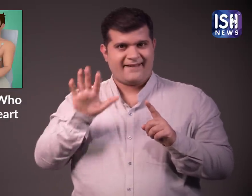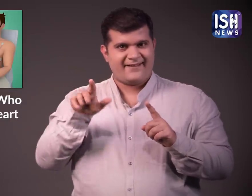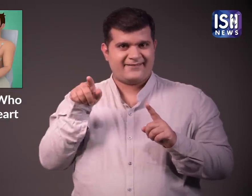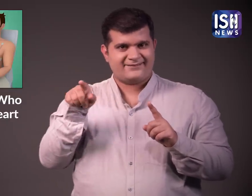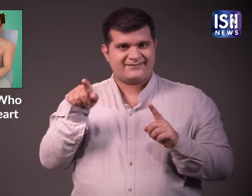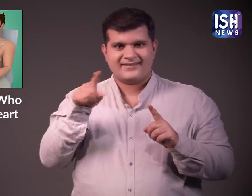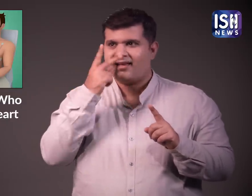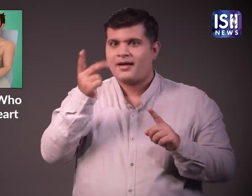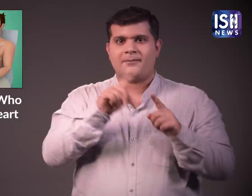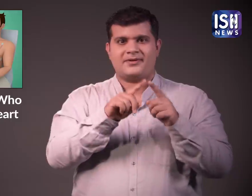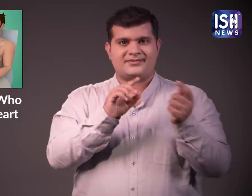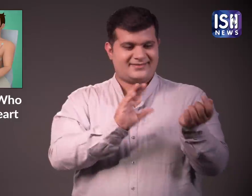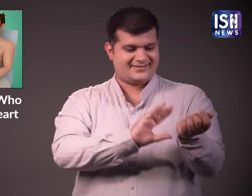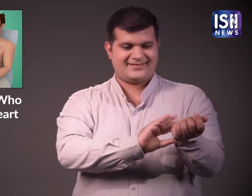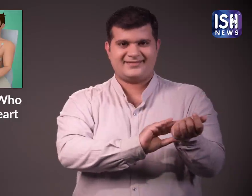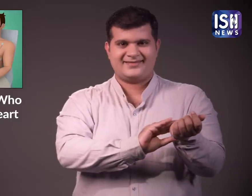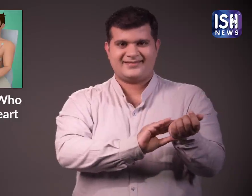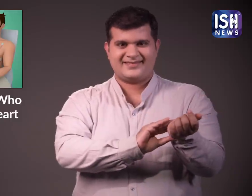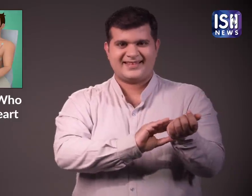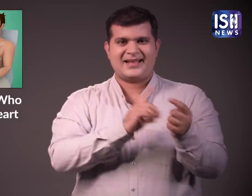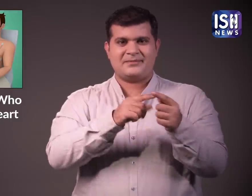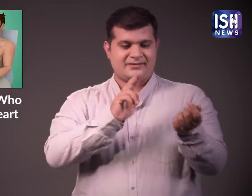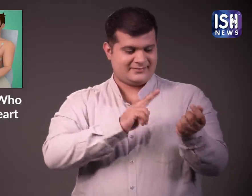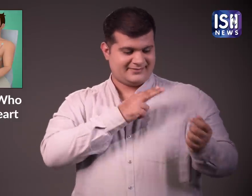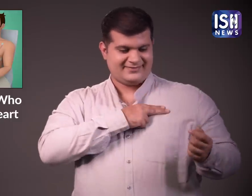की लेग को EKG मशीन पर ट्रैक किया जा सकता है